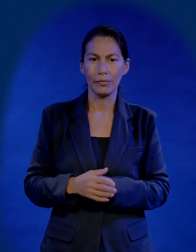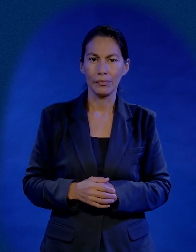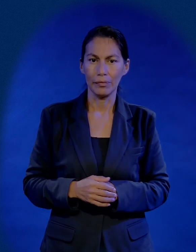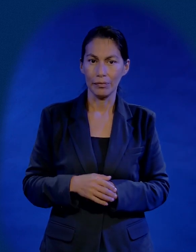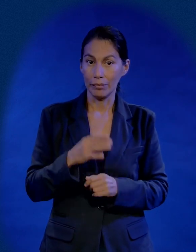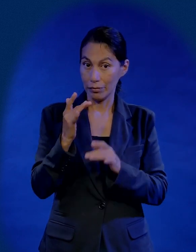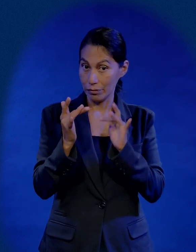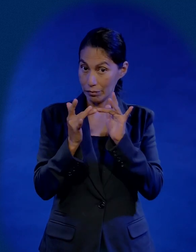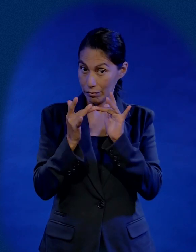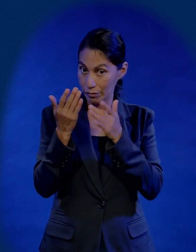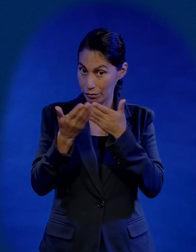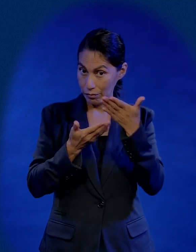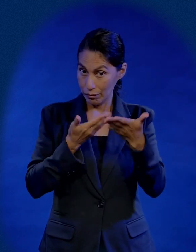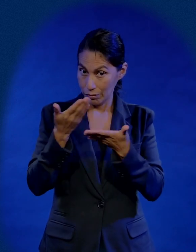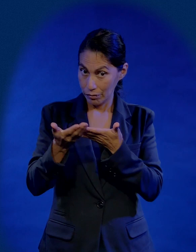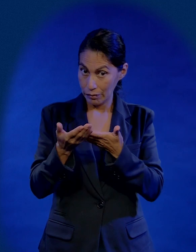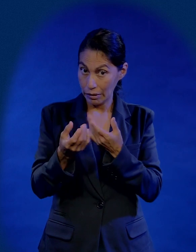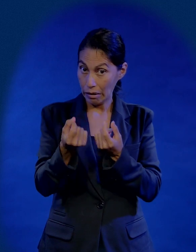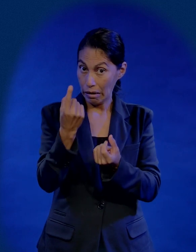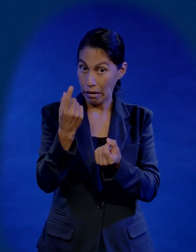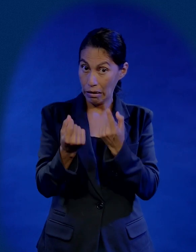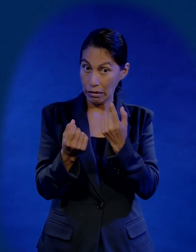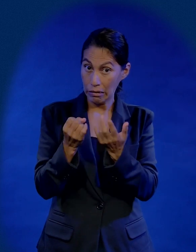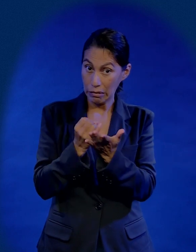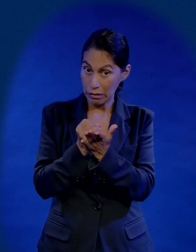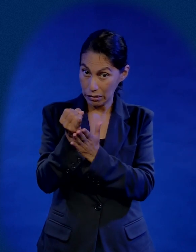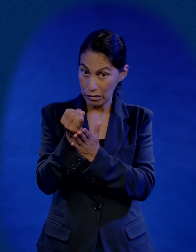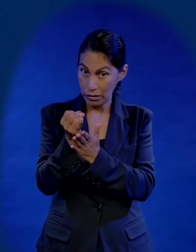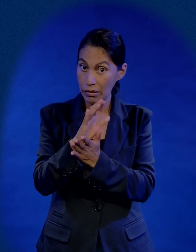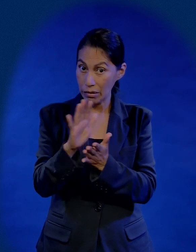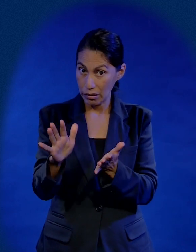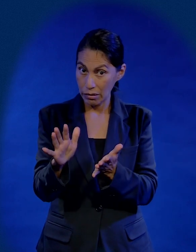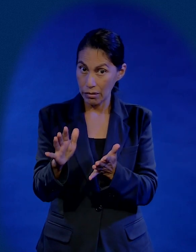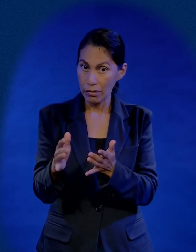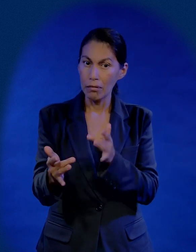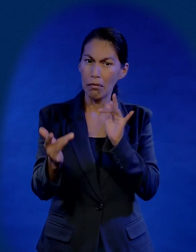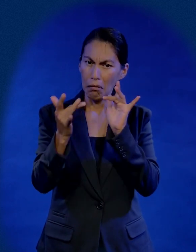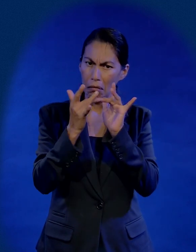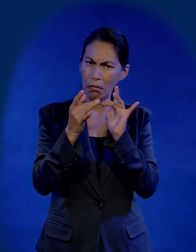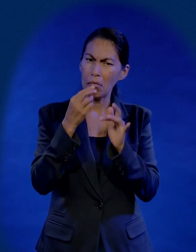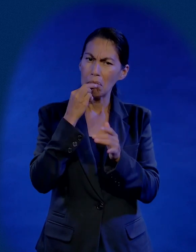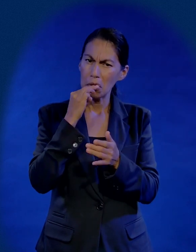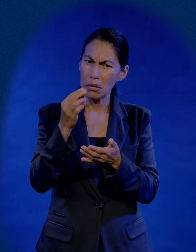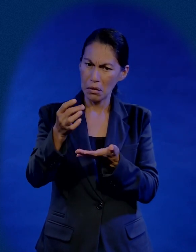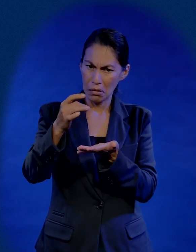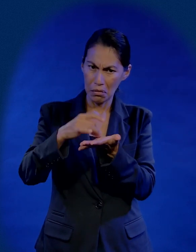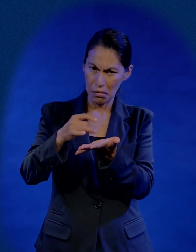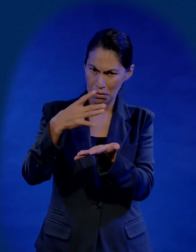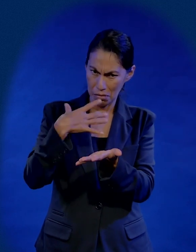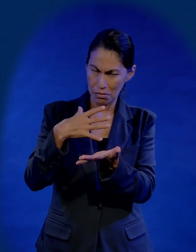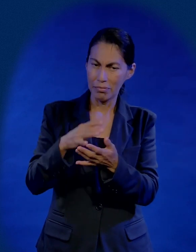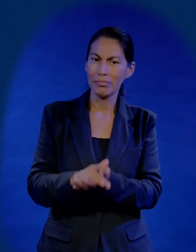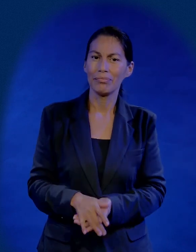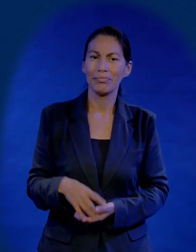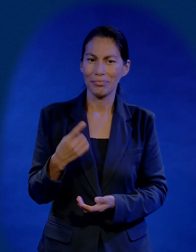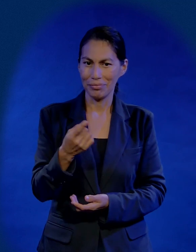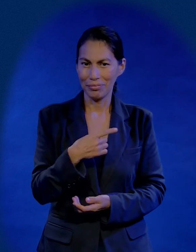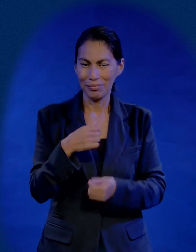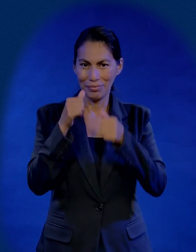aquí les vamos a esperar y si en las redes sociales hay alguien que necesita tomar esa decisión o ya la tomó contáctanos también